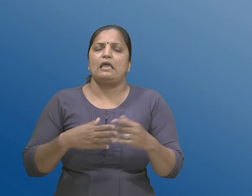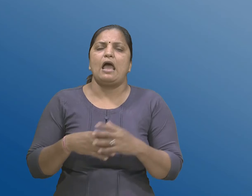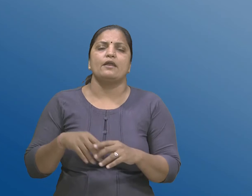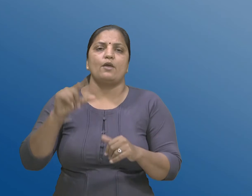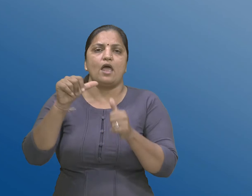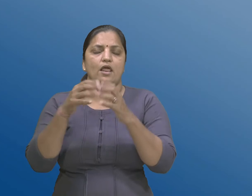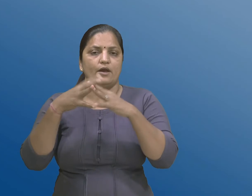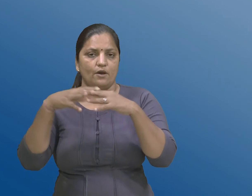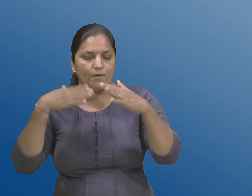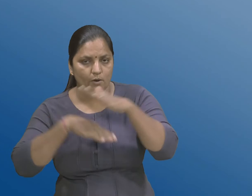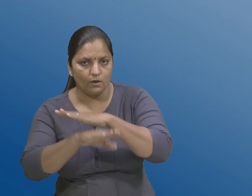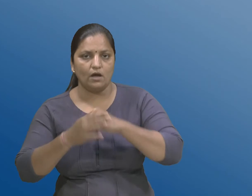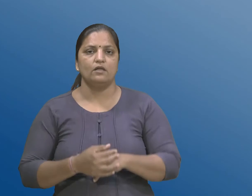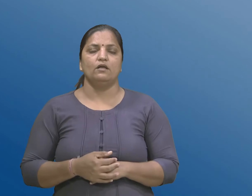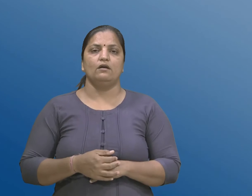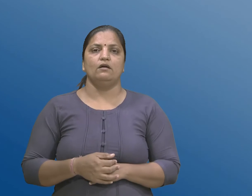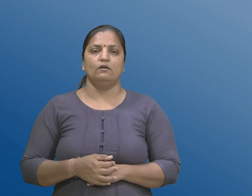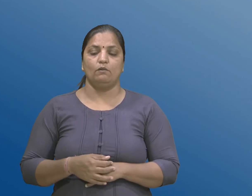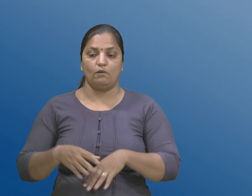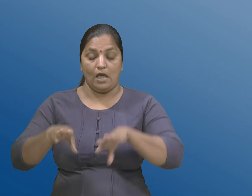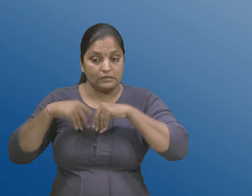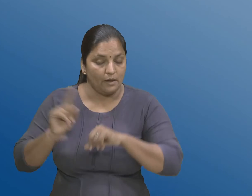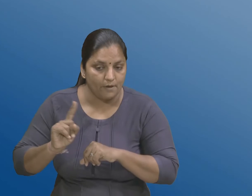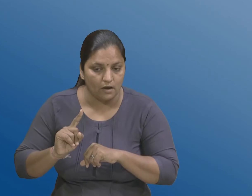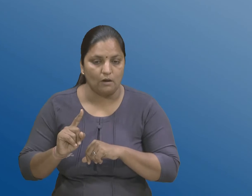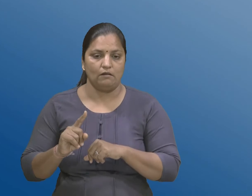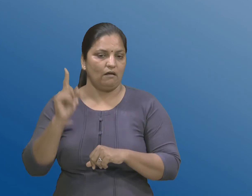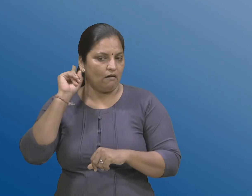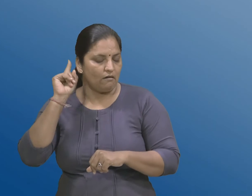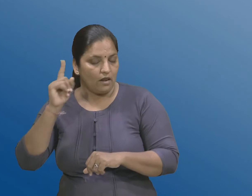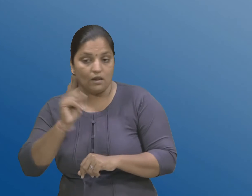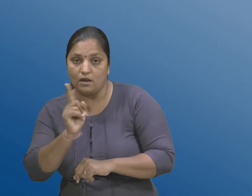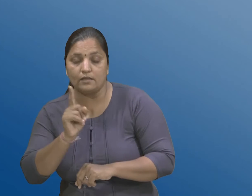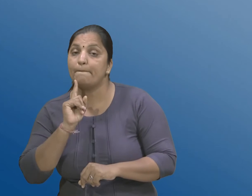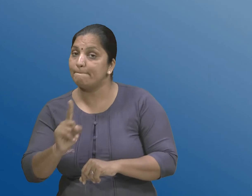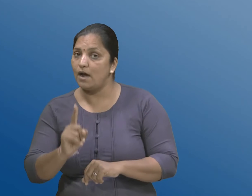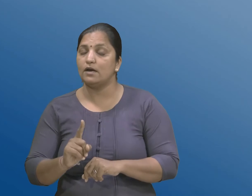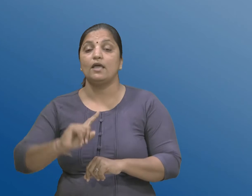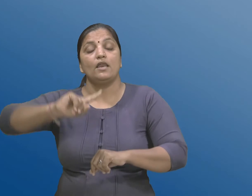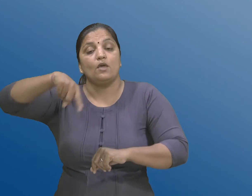जोगवाईयो नो पनादर के अवगणना नथी पन ते उपरांत रहशे